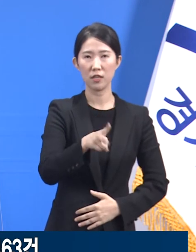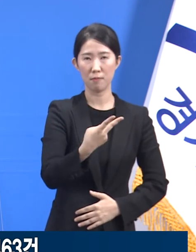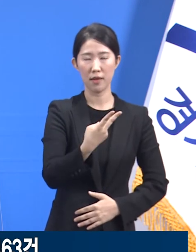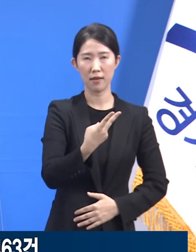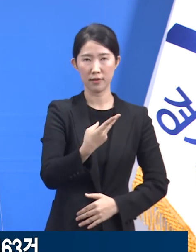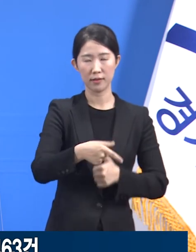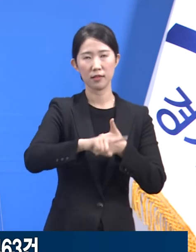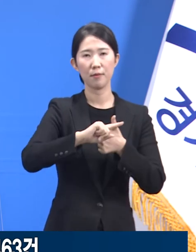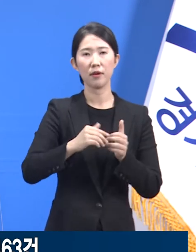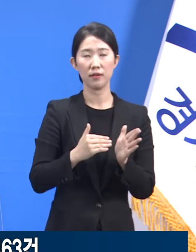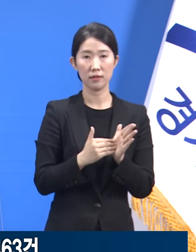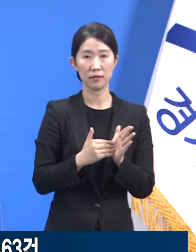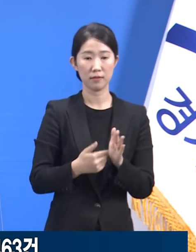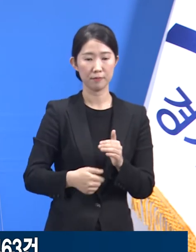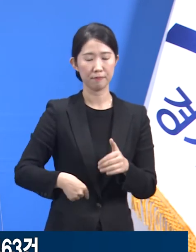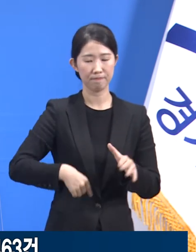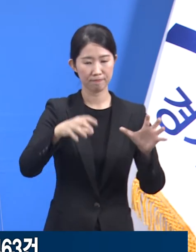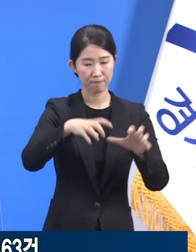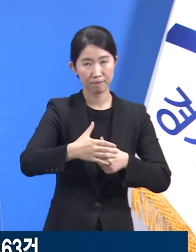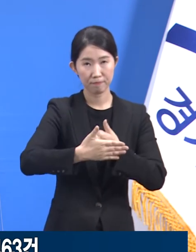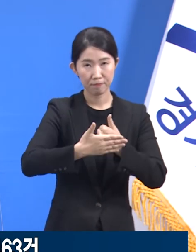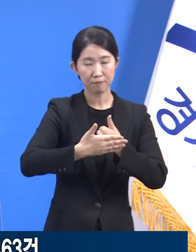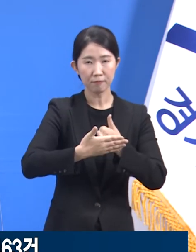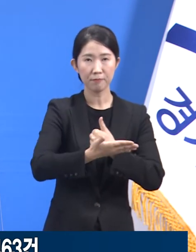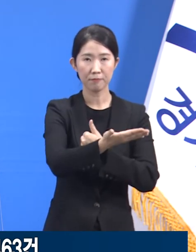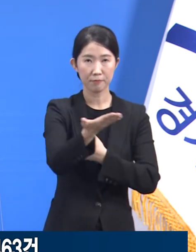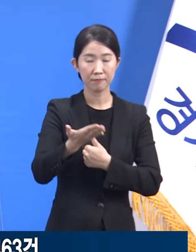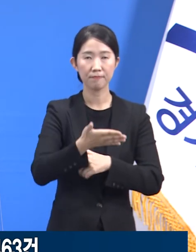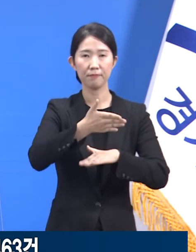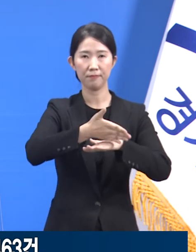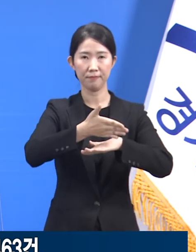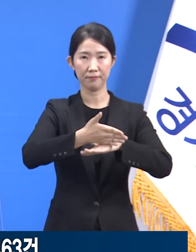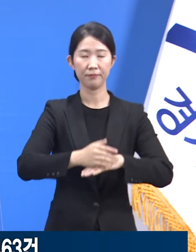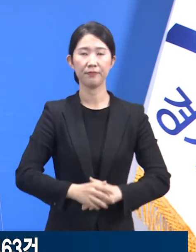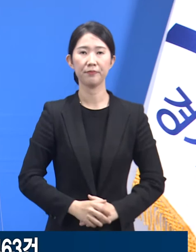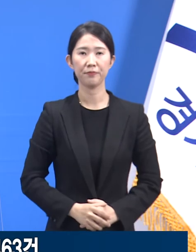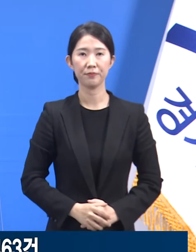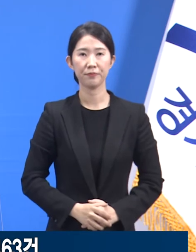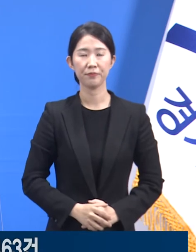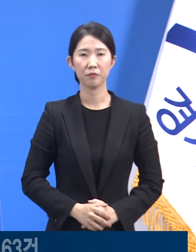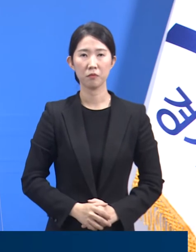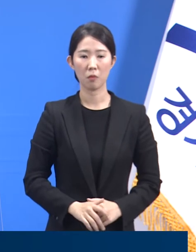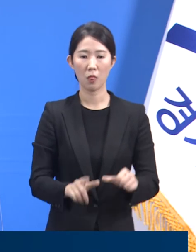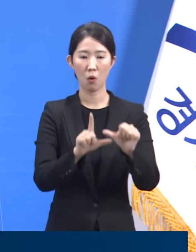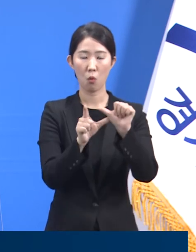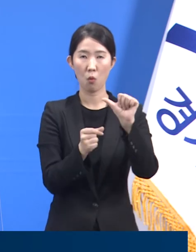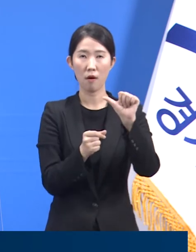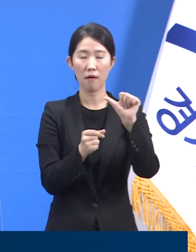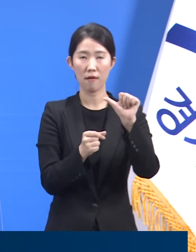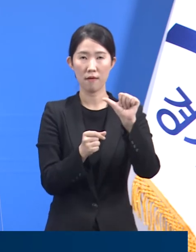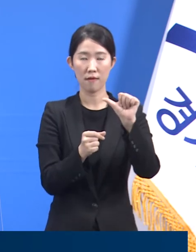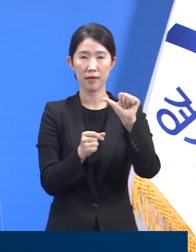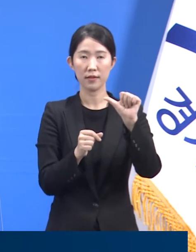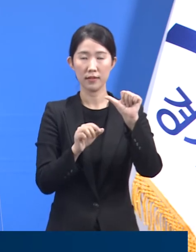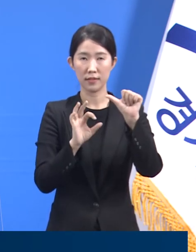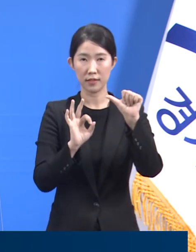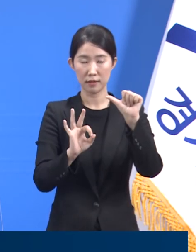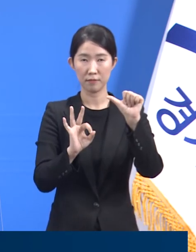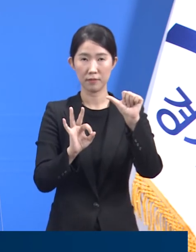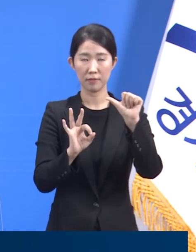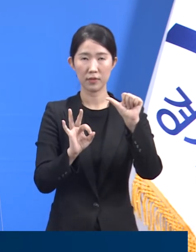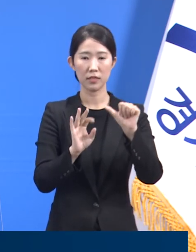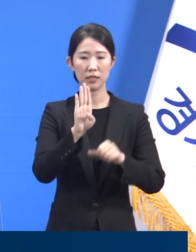협력해 주신 의료기관들에 깊이 감사드립니다. 5월 10일 18시 기준 2분기